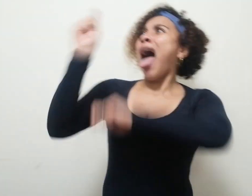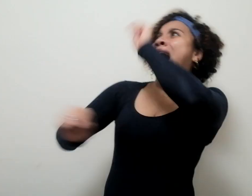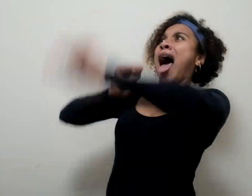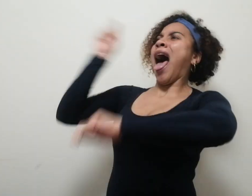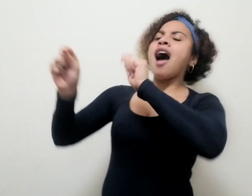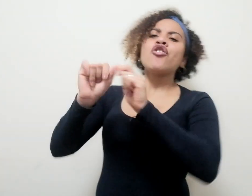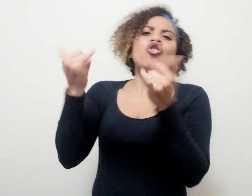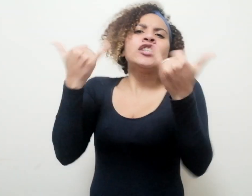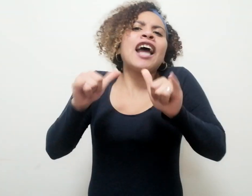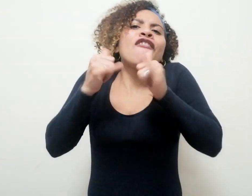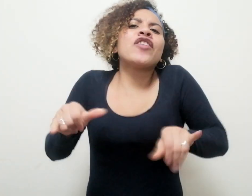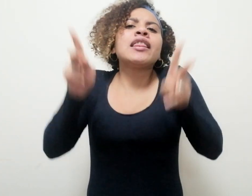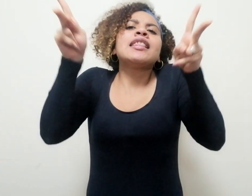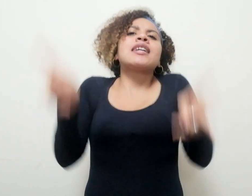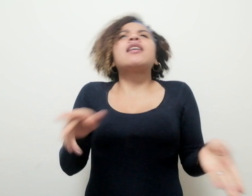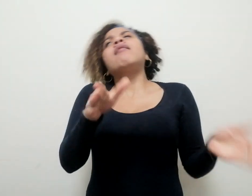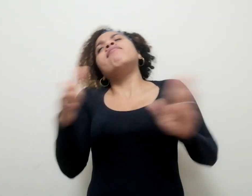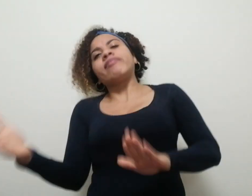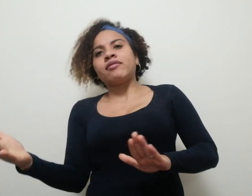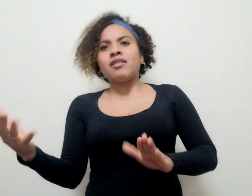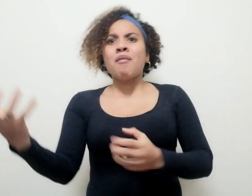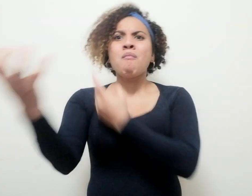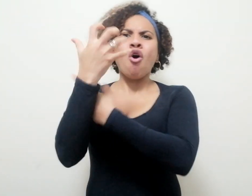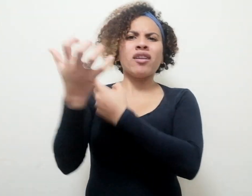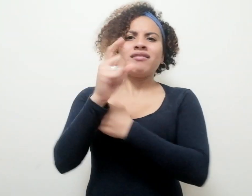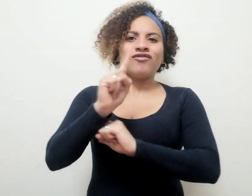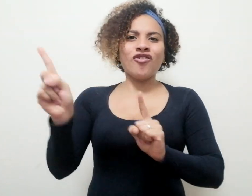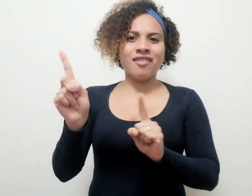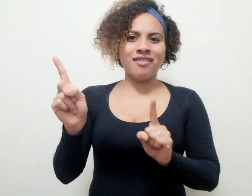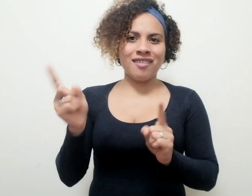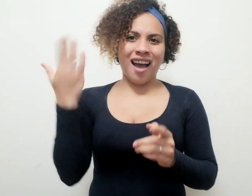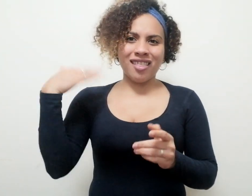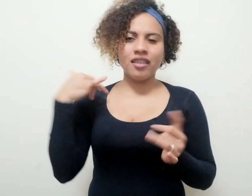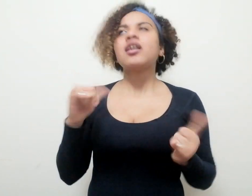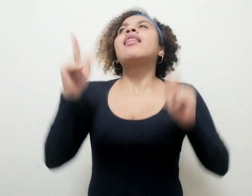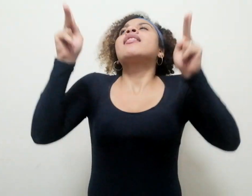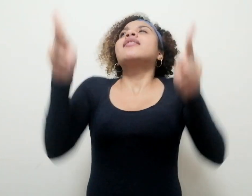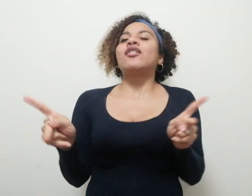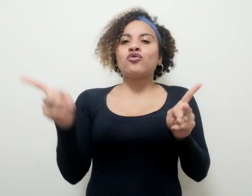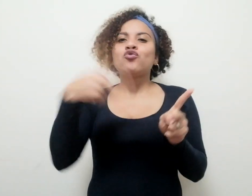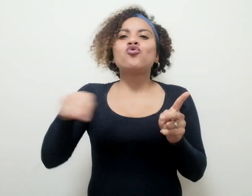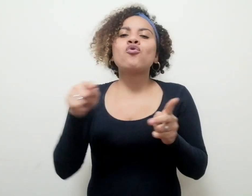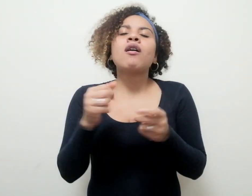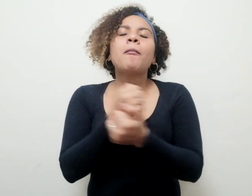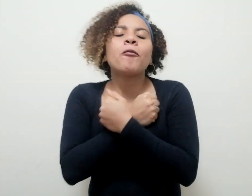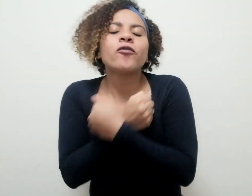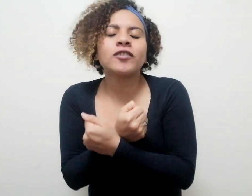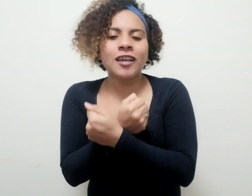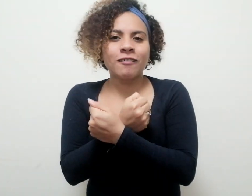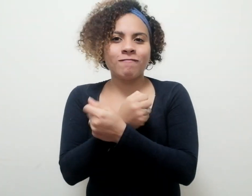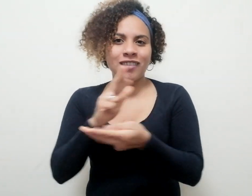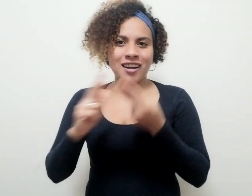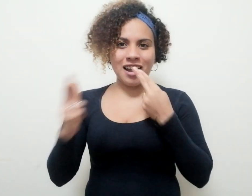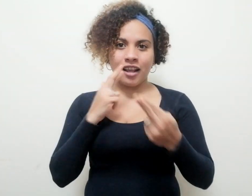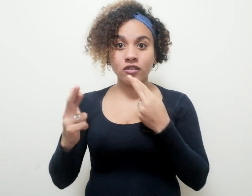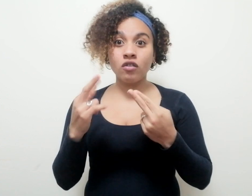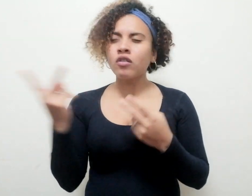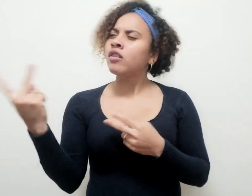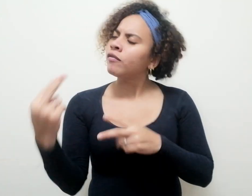maledicencias que molestaron en vida su amorosa relación fraternal. Y los dos nos miramos y